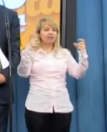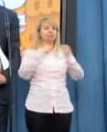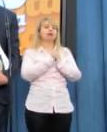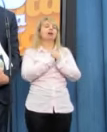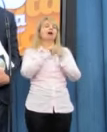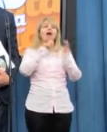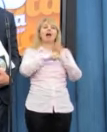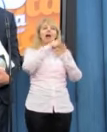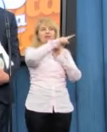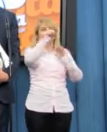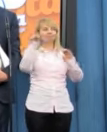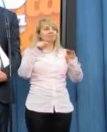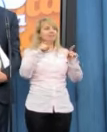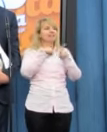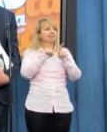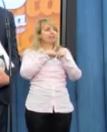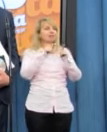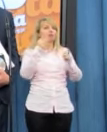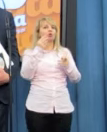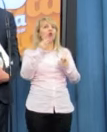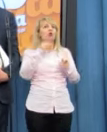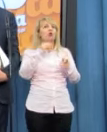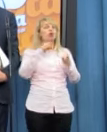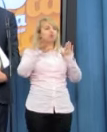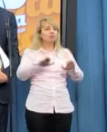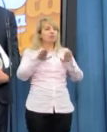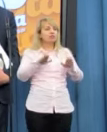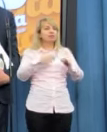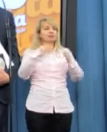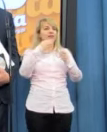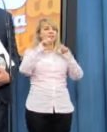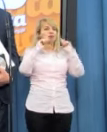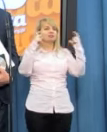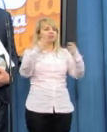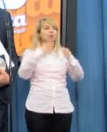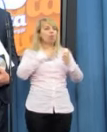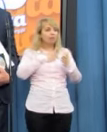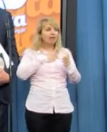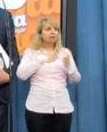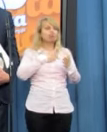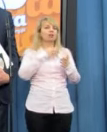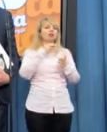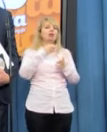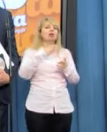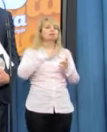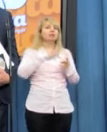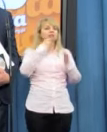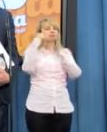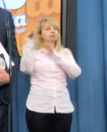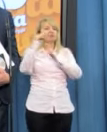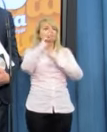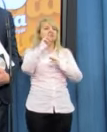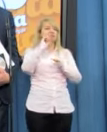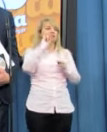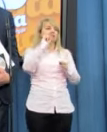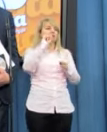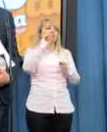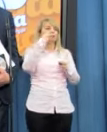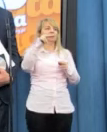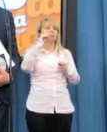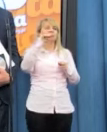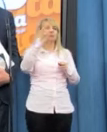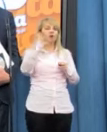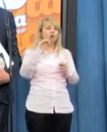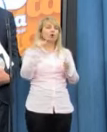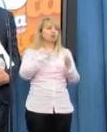również z poszczególnych redakcji posiedzenie sejmu macie w formie wideo, tak elektronicznej. Można to sprawdzić, można to